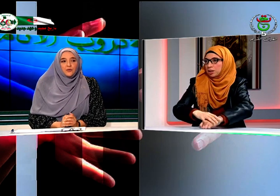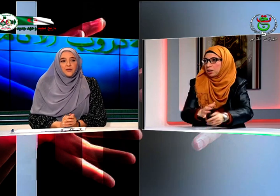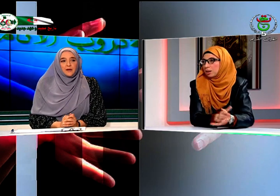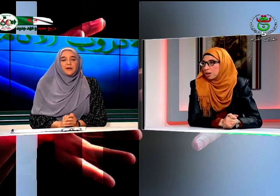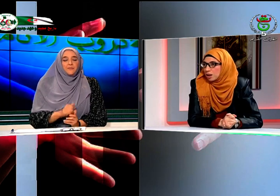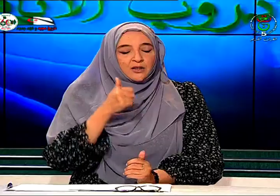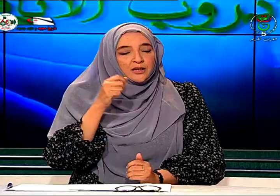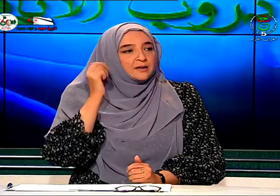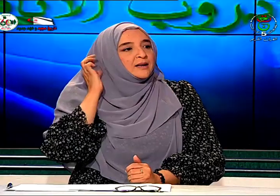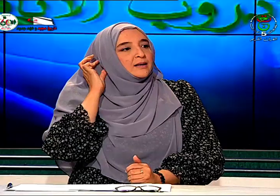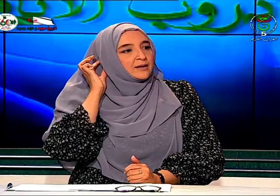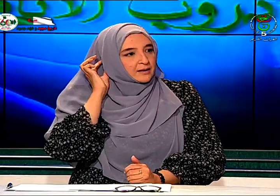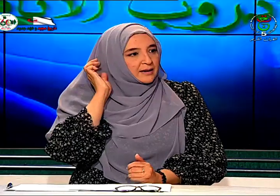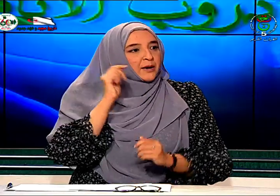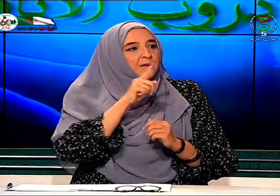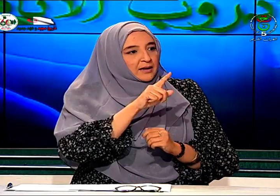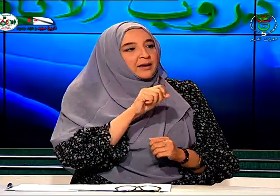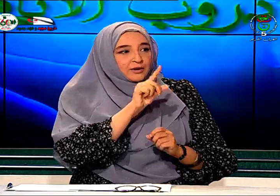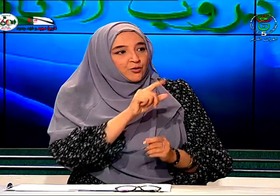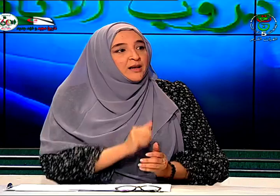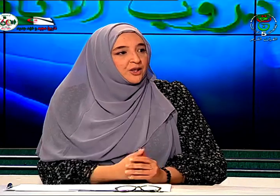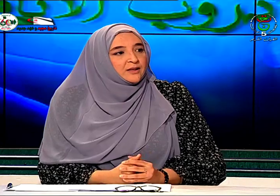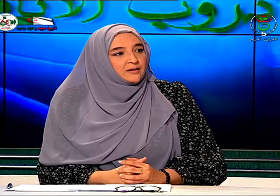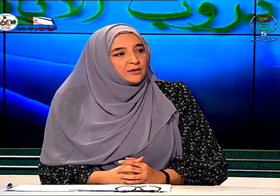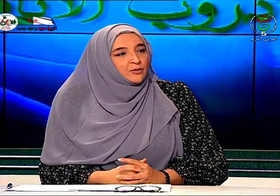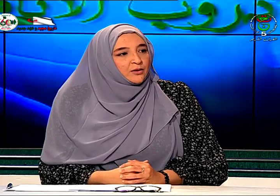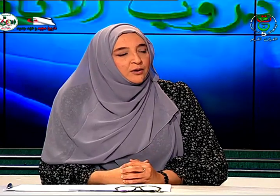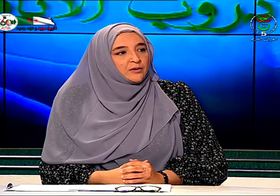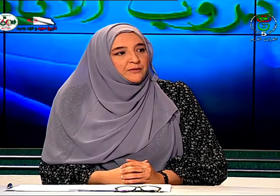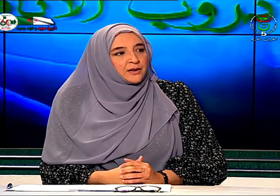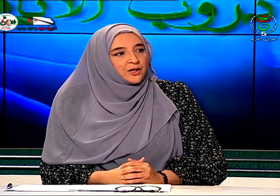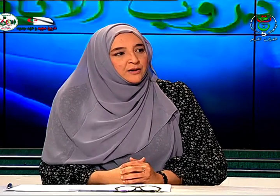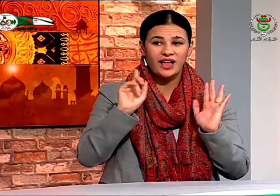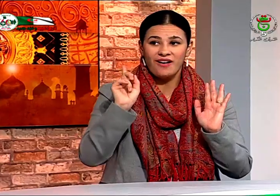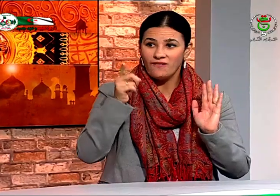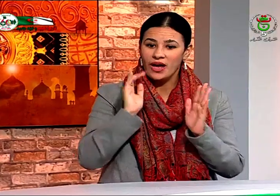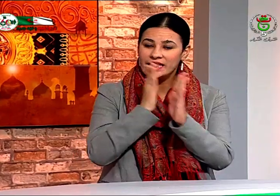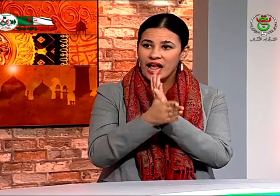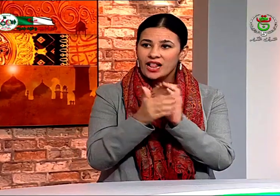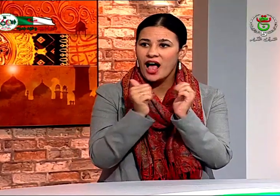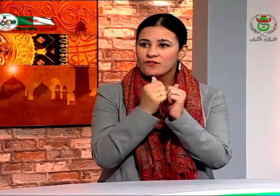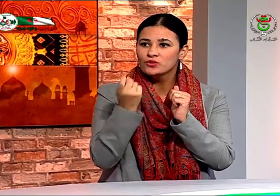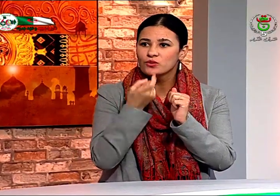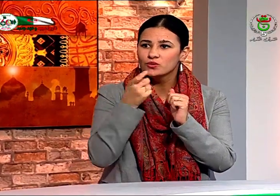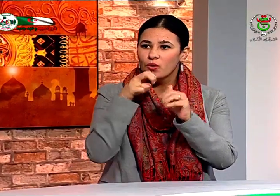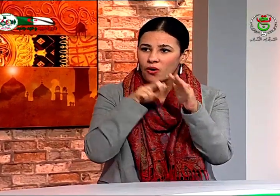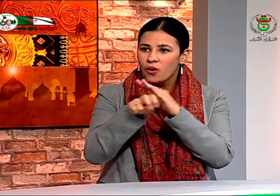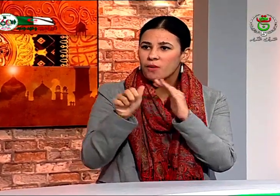بالتعليم جيد نعم سؤال جيد أريد أن أضيفه شيء آخر استعمال السماعة لا يكون